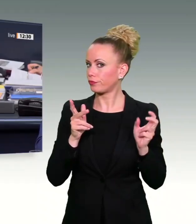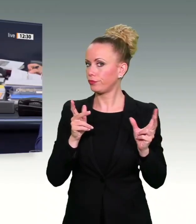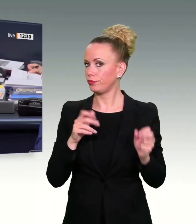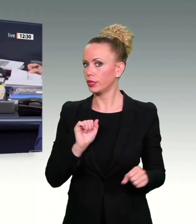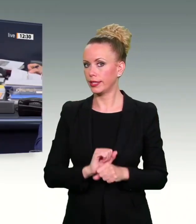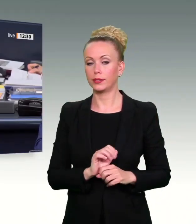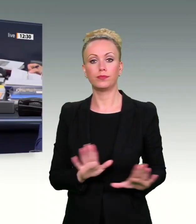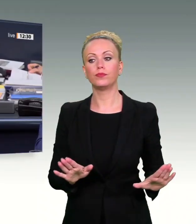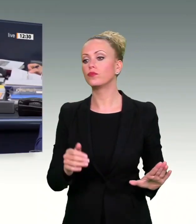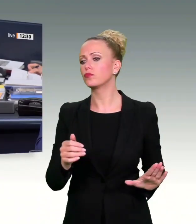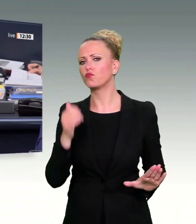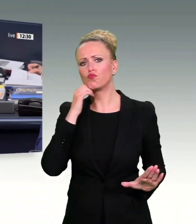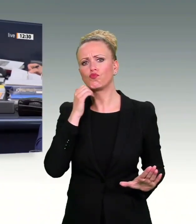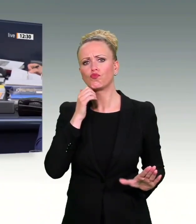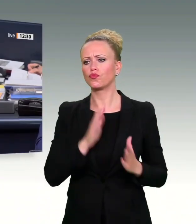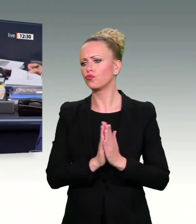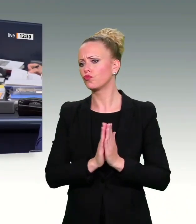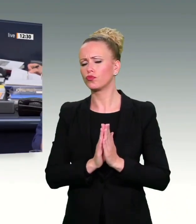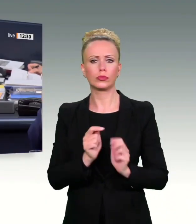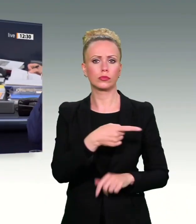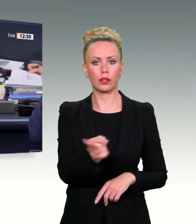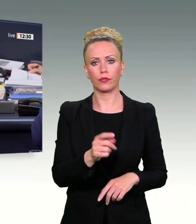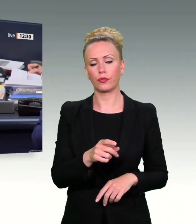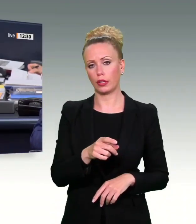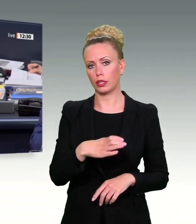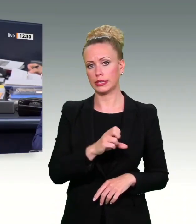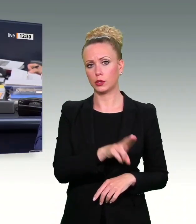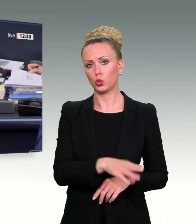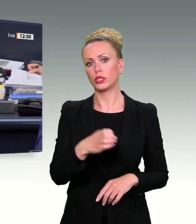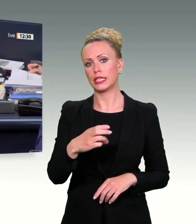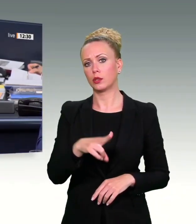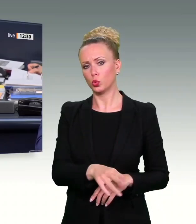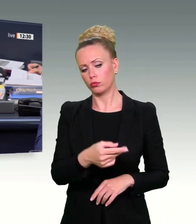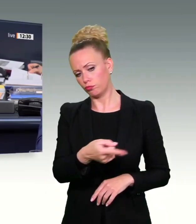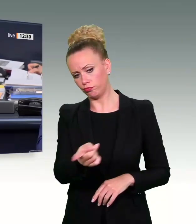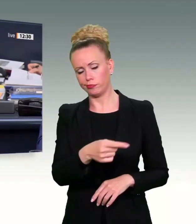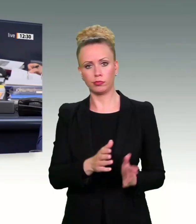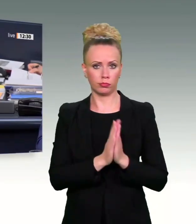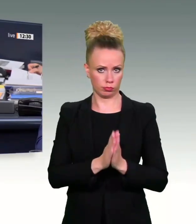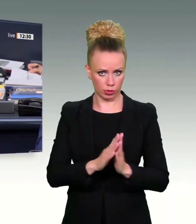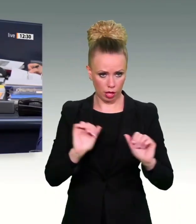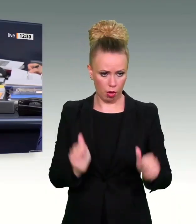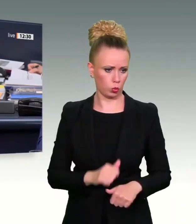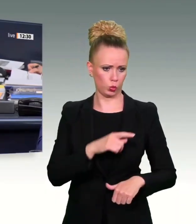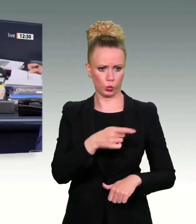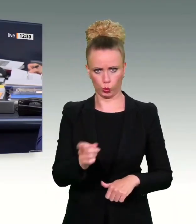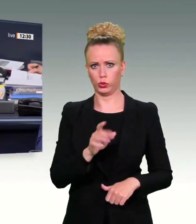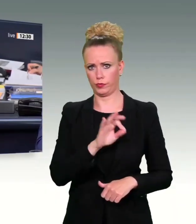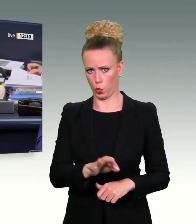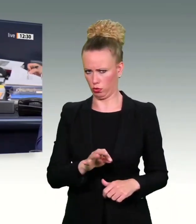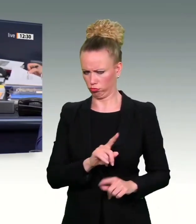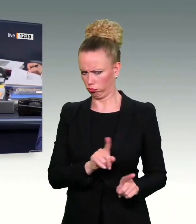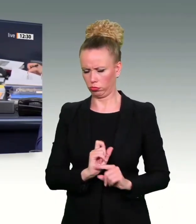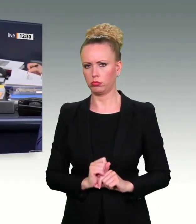Es gilt auch für die Kollegen der Unionsfraktion, liebe Frau Dammerow, liebe Herr Müller. Wäre gut, wenn wir Plätze einnehmen. Dann können wir nämlich